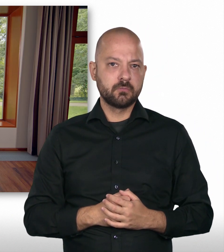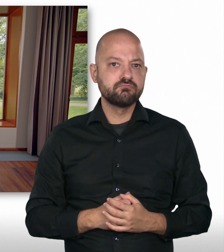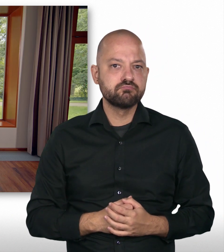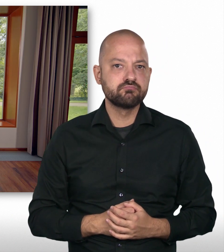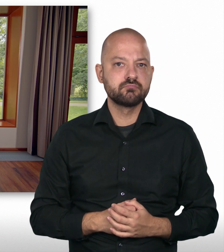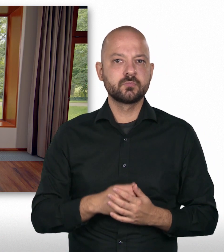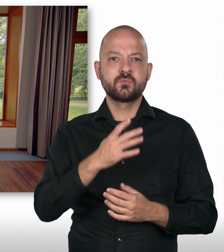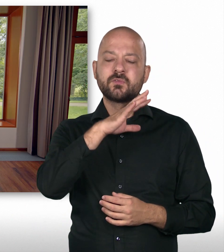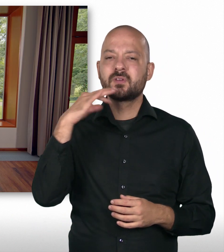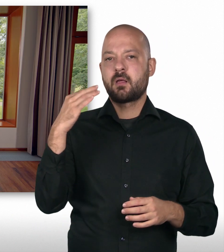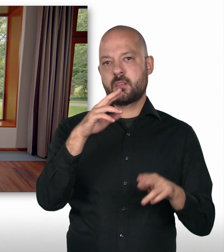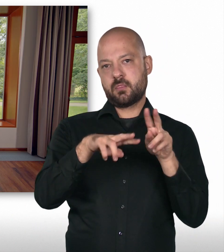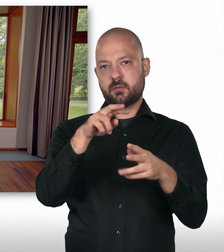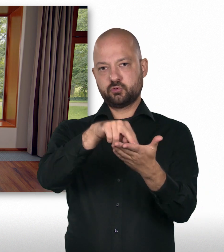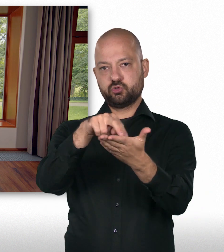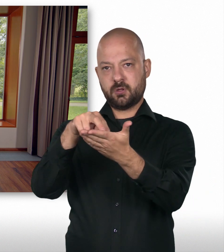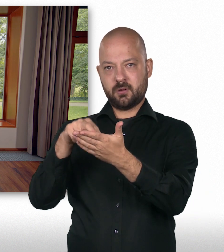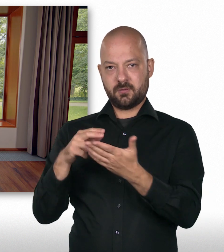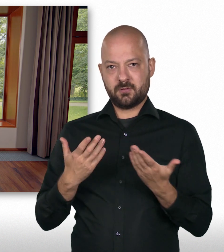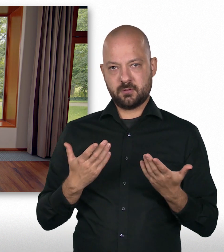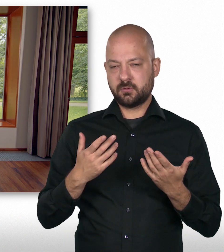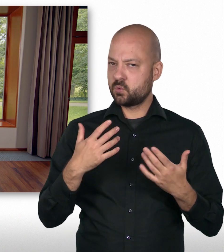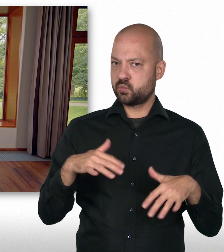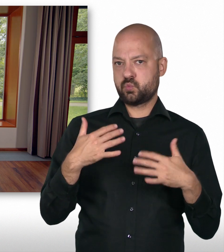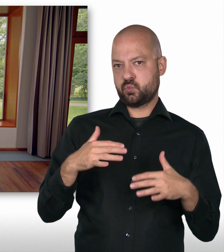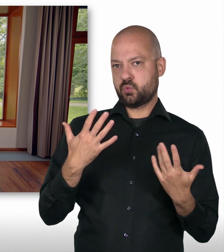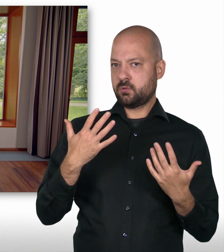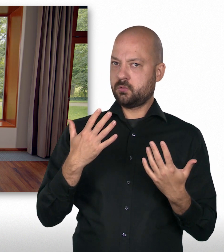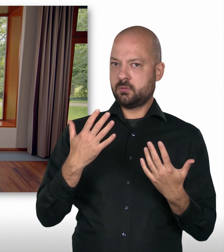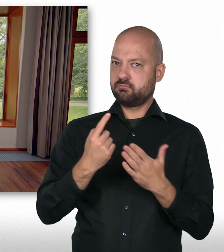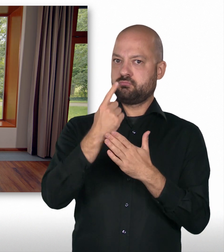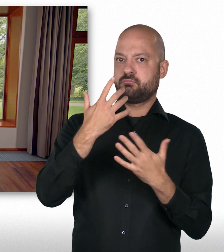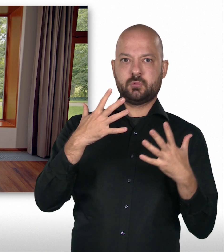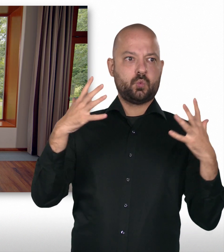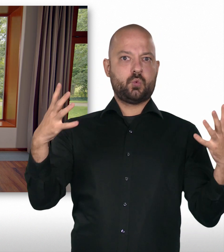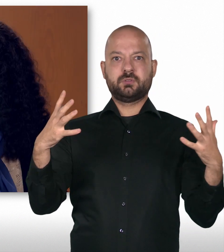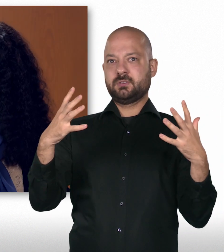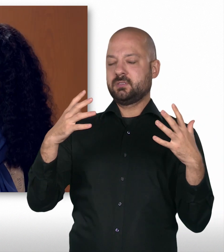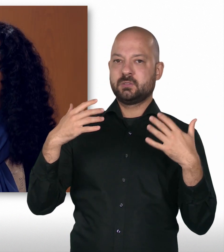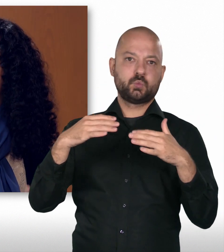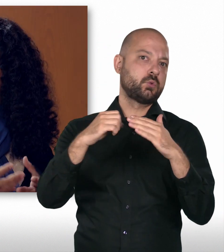wo man arbeitet, ist schon außergewöhnlich und sehr groß und sehr unterstützend vor allen Dingen. Man wird so mitgenommen